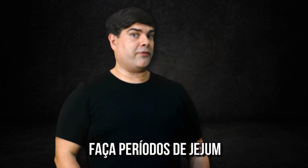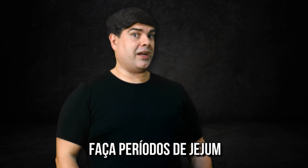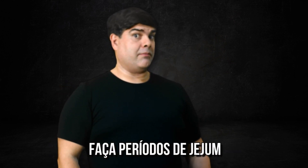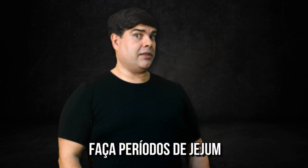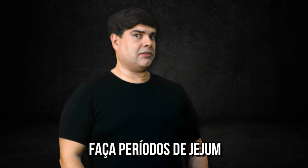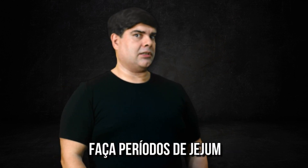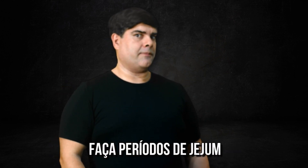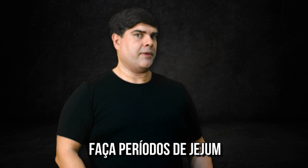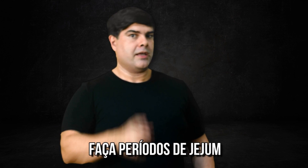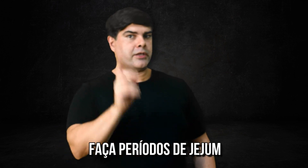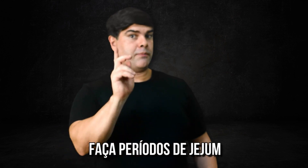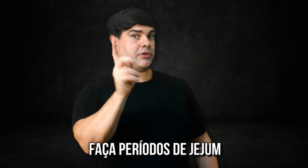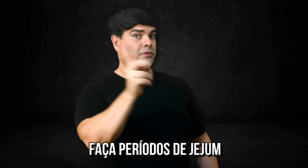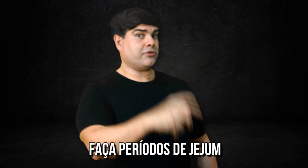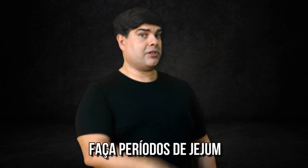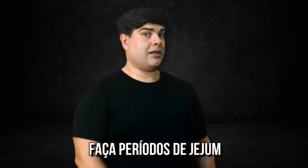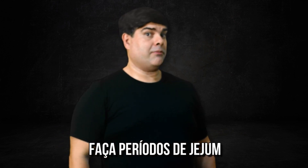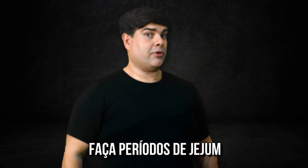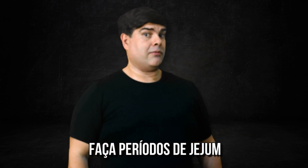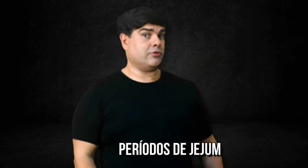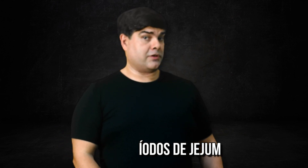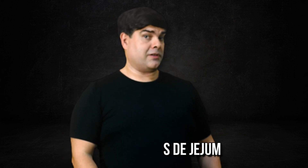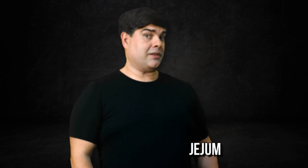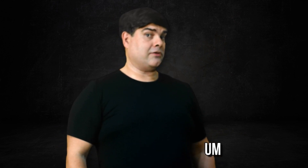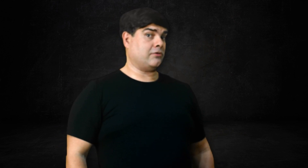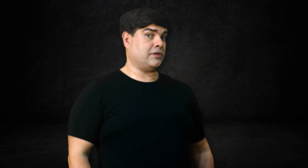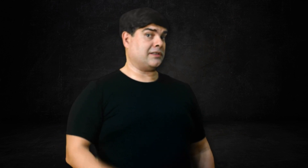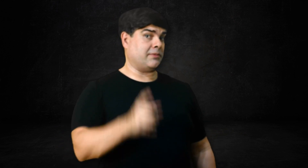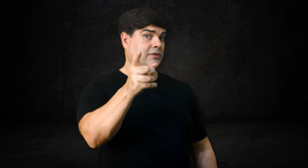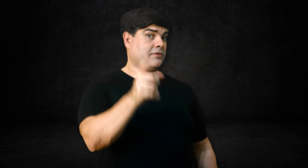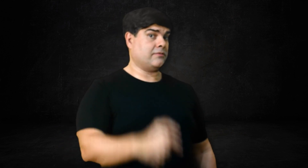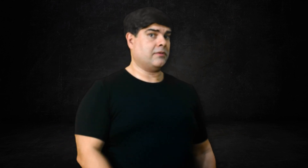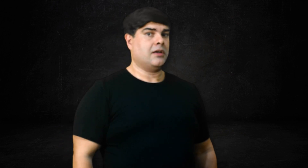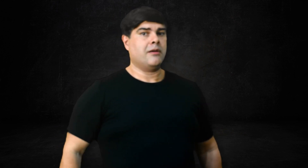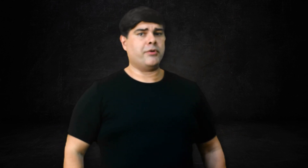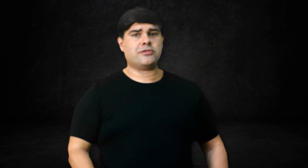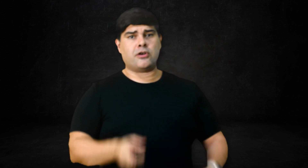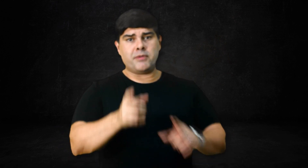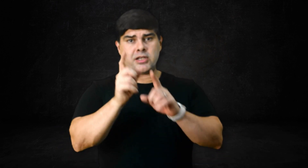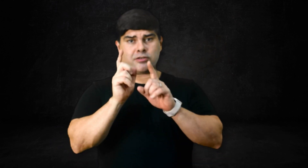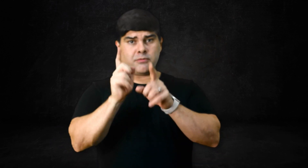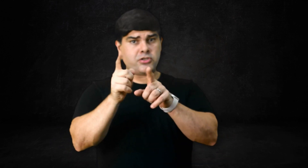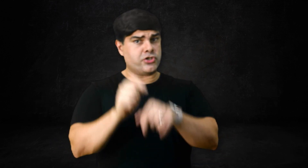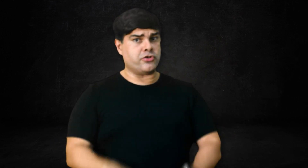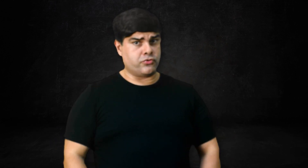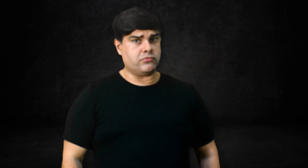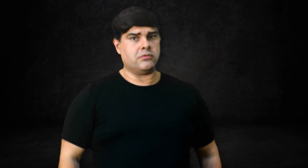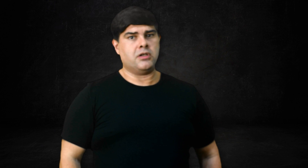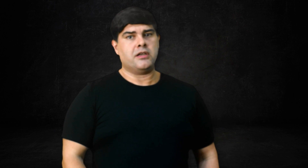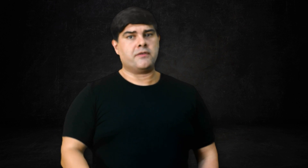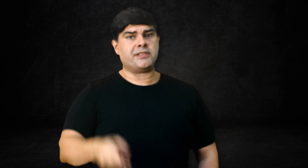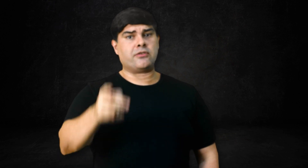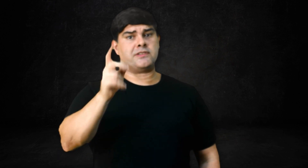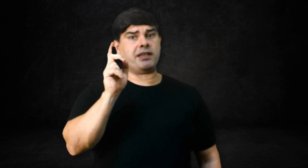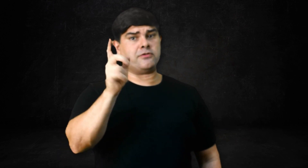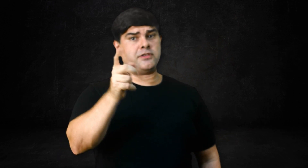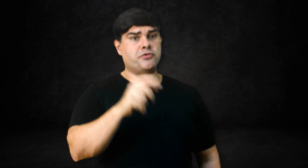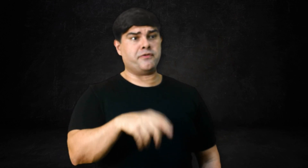ferramenta que pode ajudar a melhorar muito a sua sensibilidade à insulina. Sabia disso? Pois é somente em jejum que você consegue reduzir os níveis